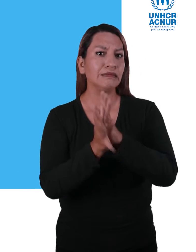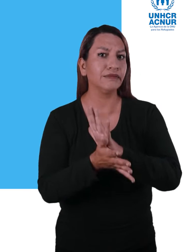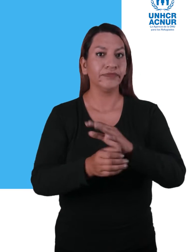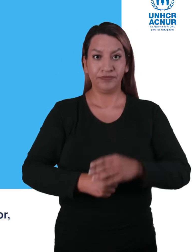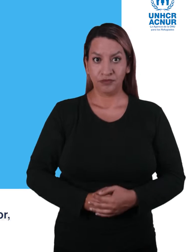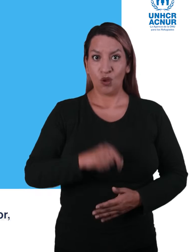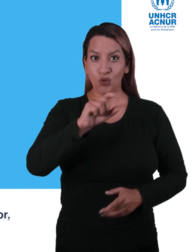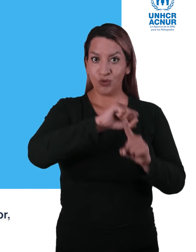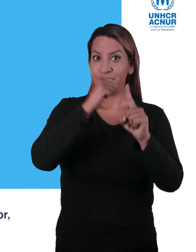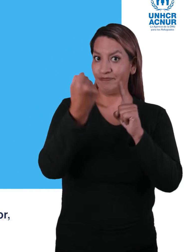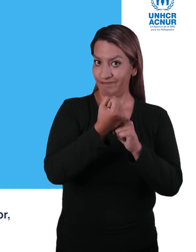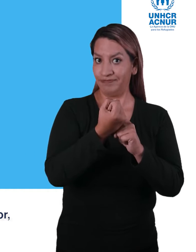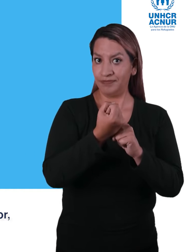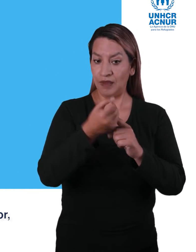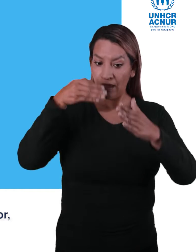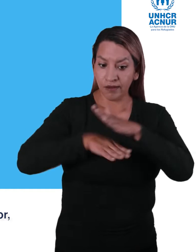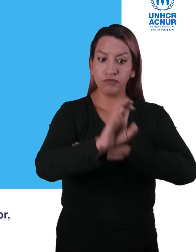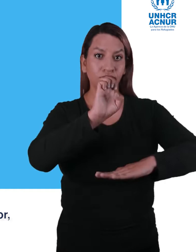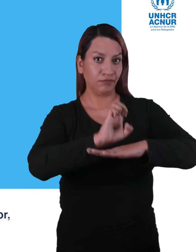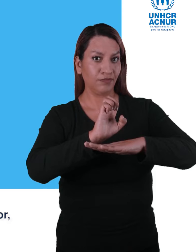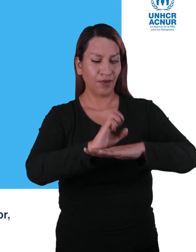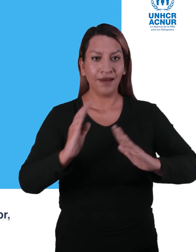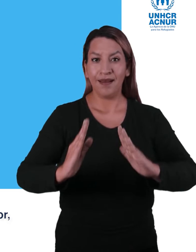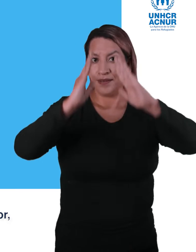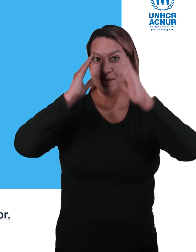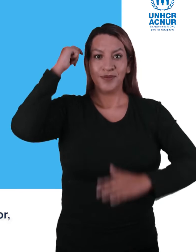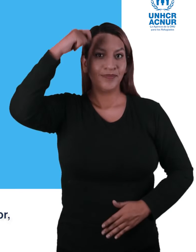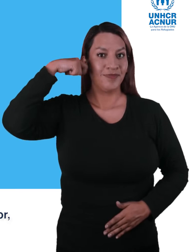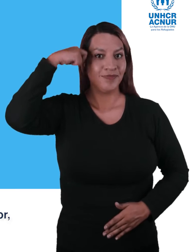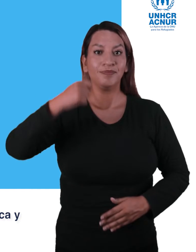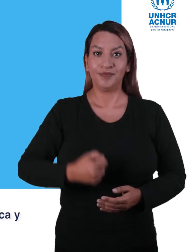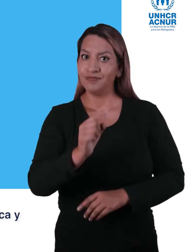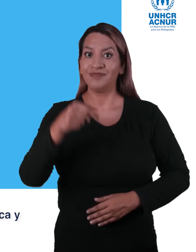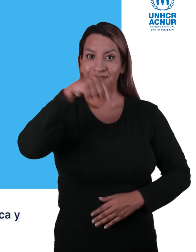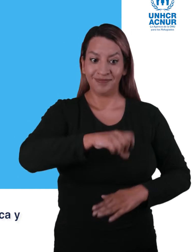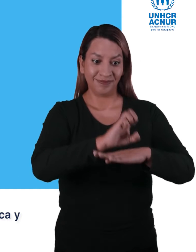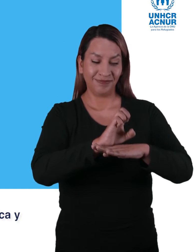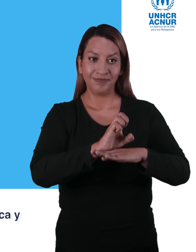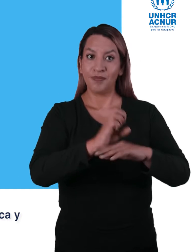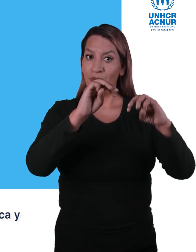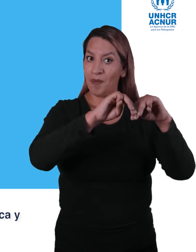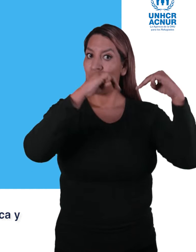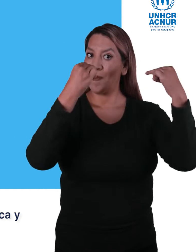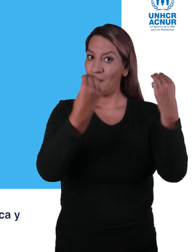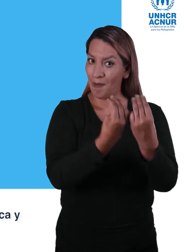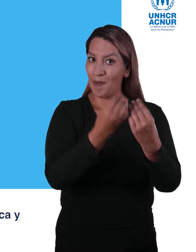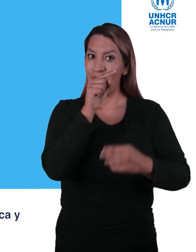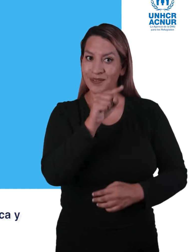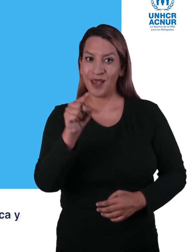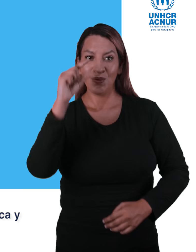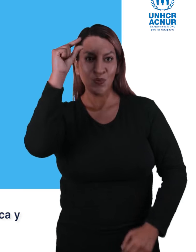cuidadores. Si estás en esta situación y llegas a Ecuador, pon atención a este video. En Ecuador, el Ministerio de